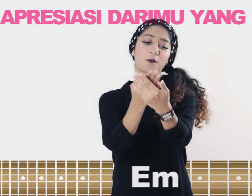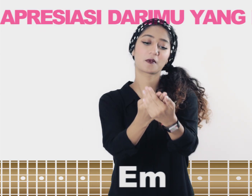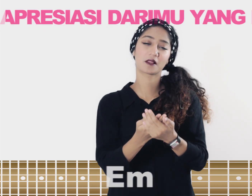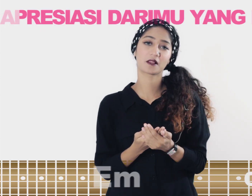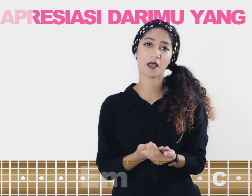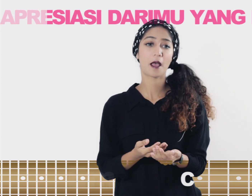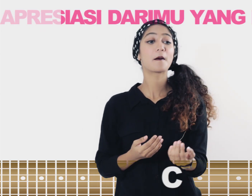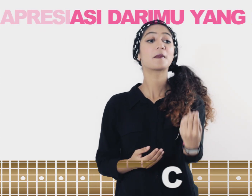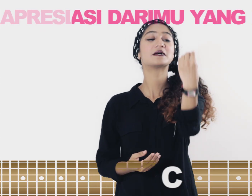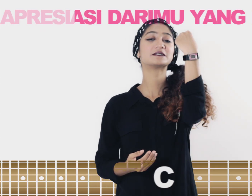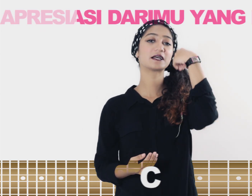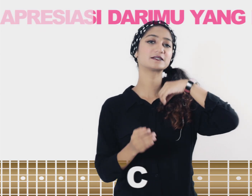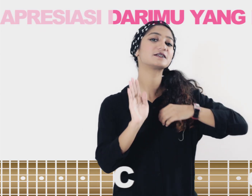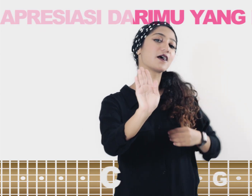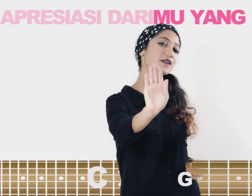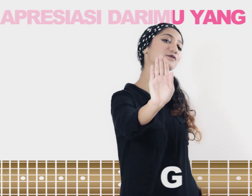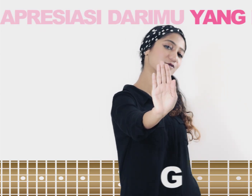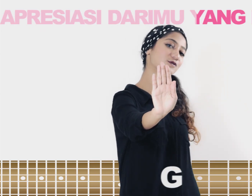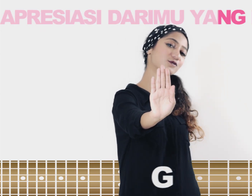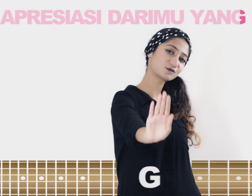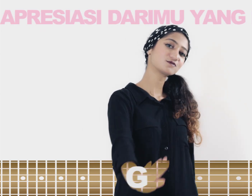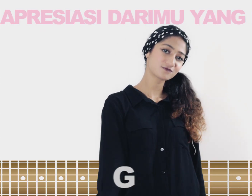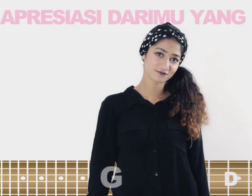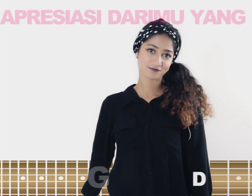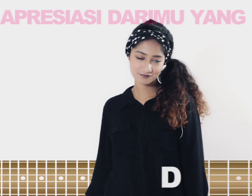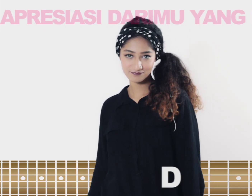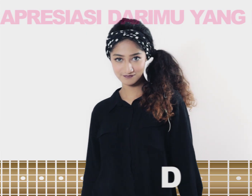Apresiasi darimu yang ku minta